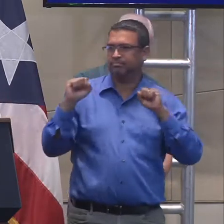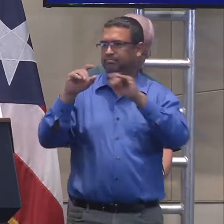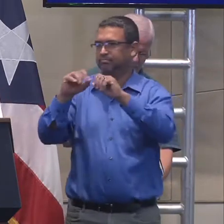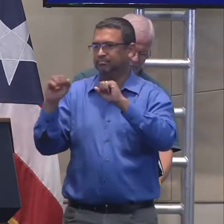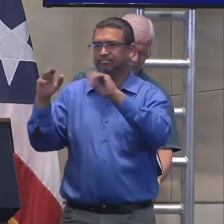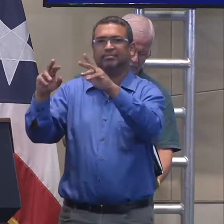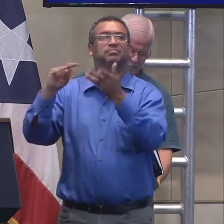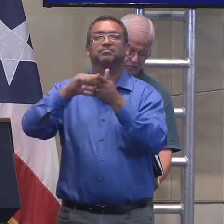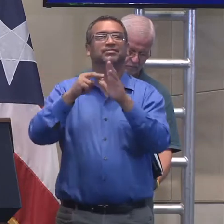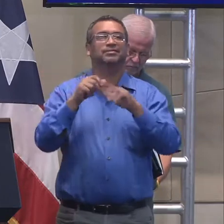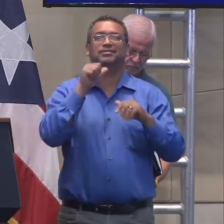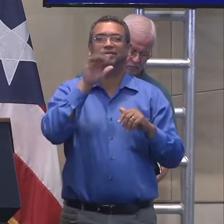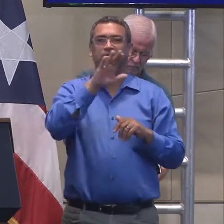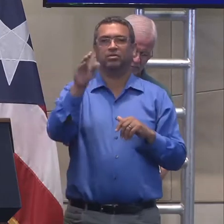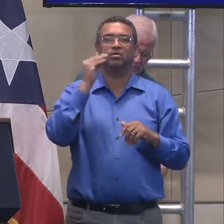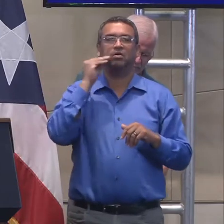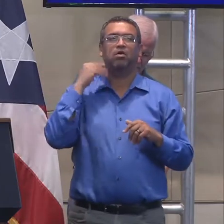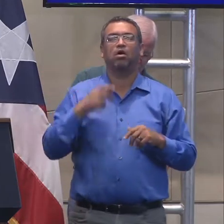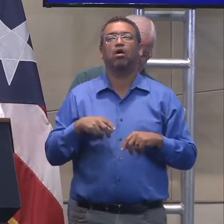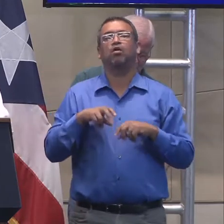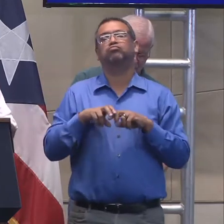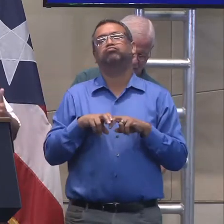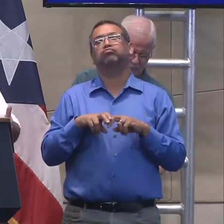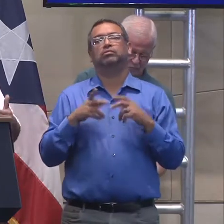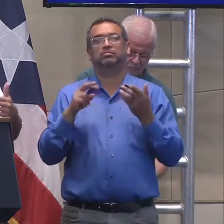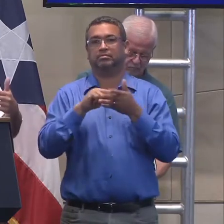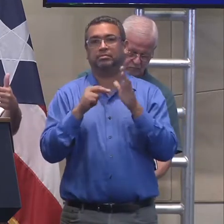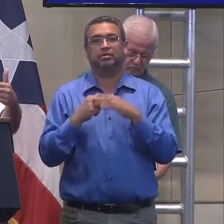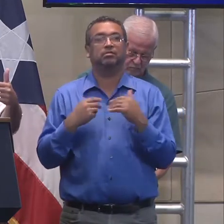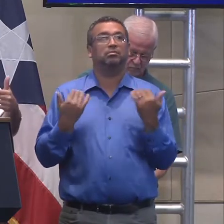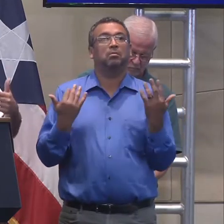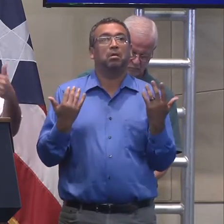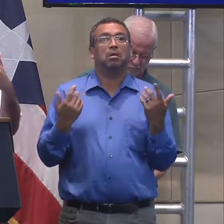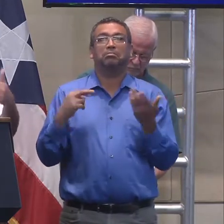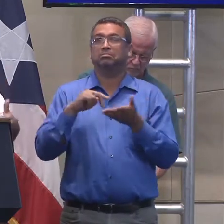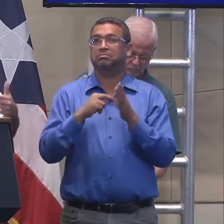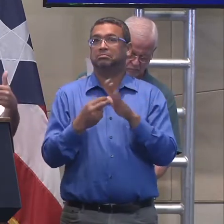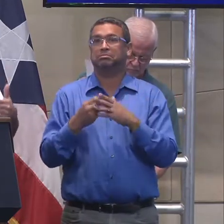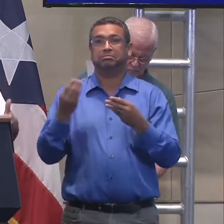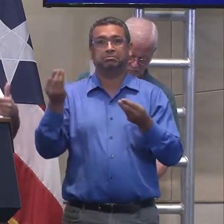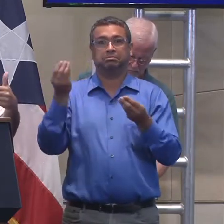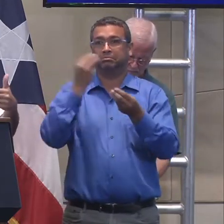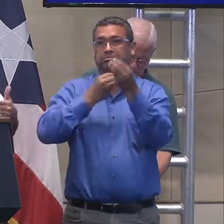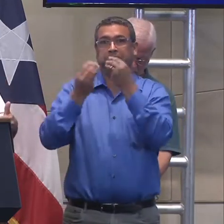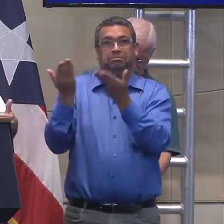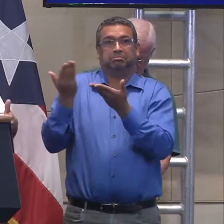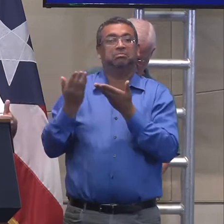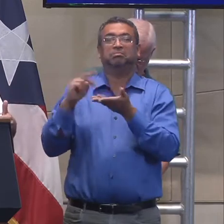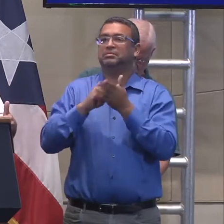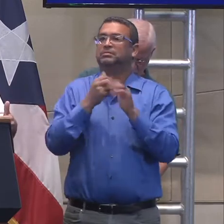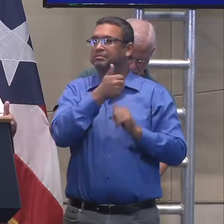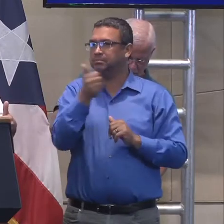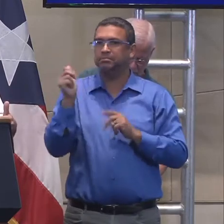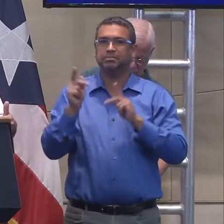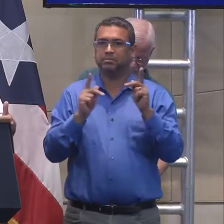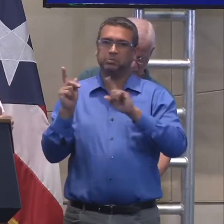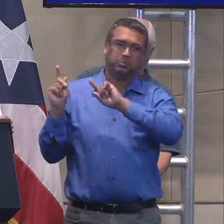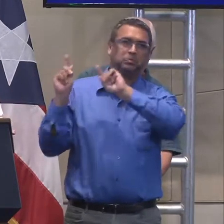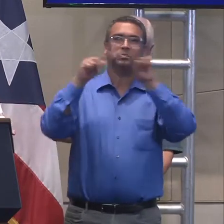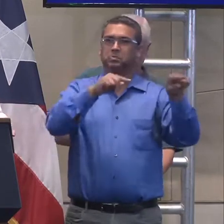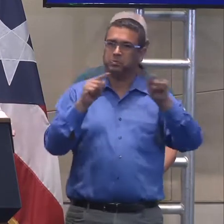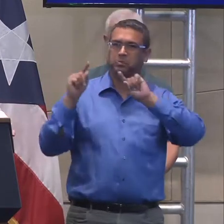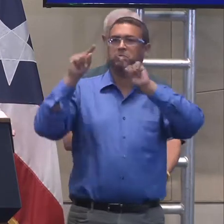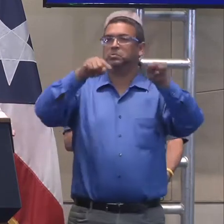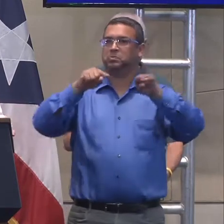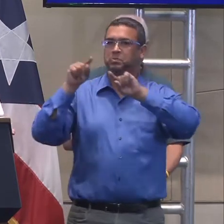ver si alguien viene y le lleva agua y le lleva comida, es esto, dándole el poder de la información al ciudadano que así lo